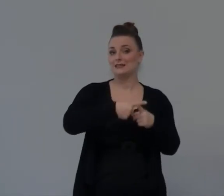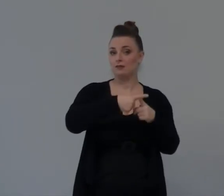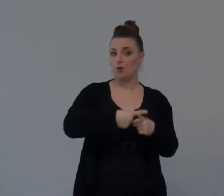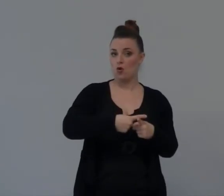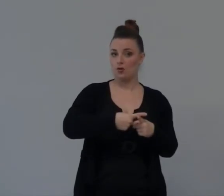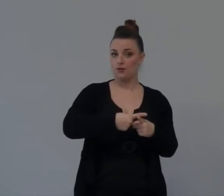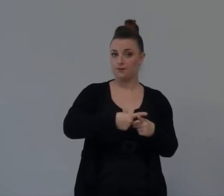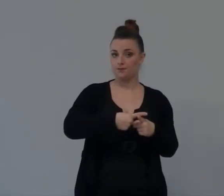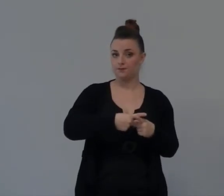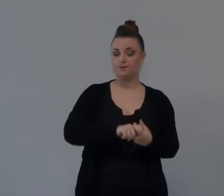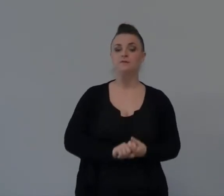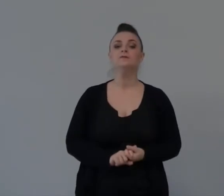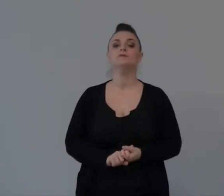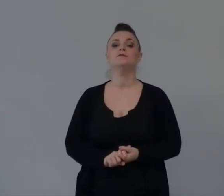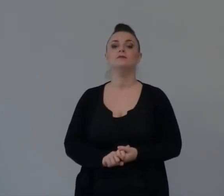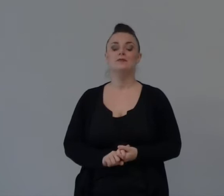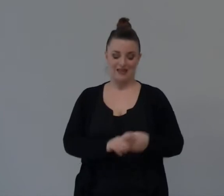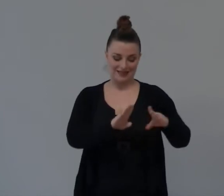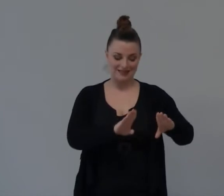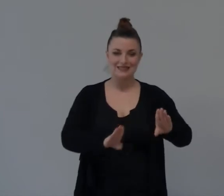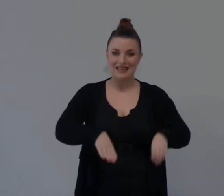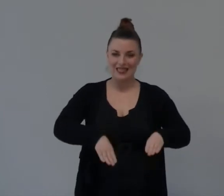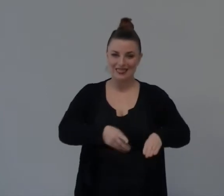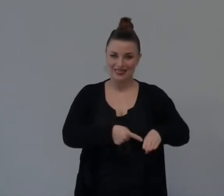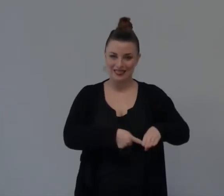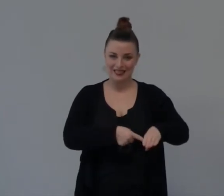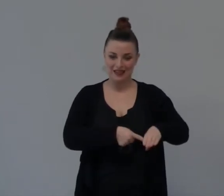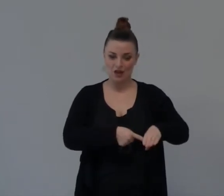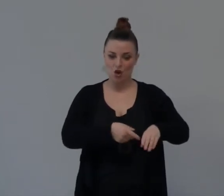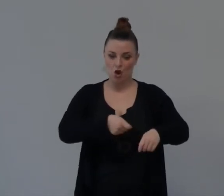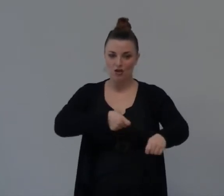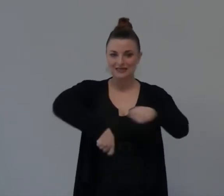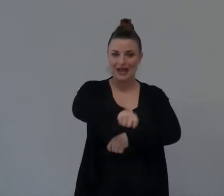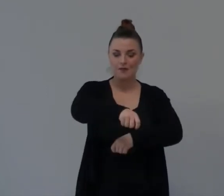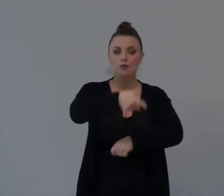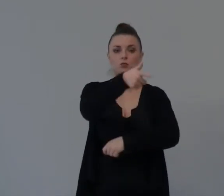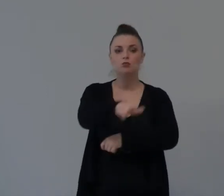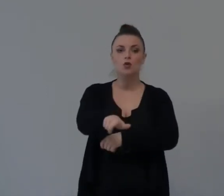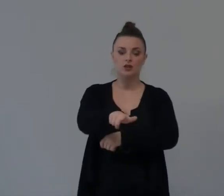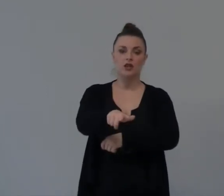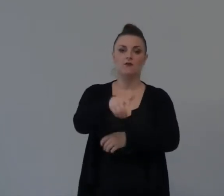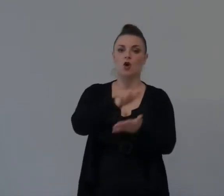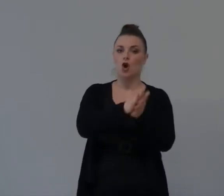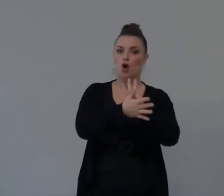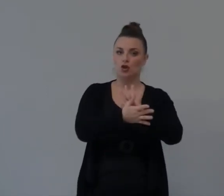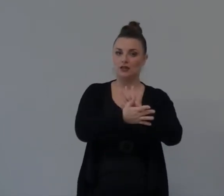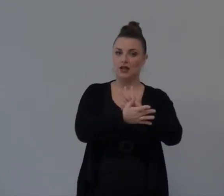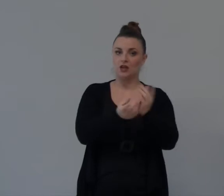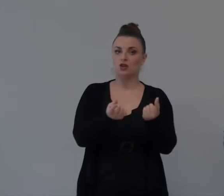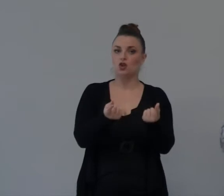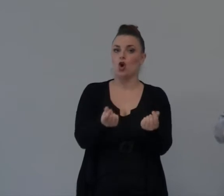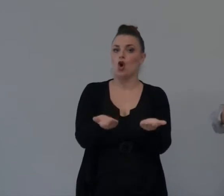Lo scambio Del sangolo Perché si scambiava Del sangolo Perché Normalmente Quando si faceva Un contratto Di